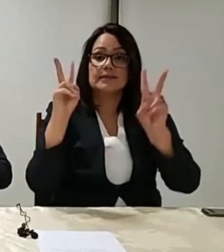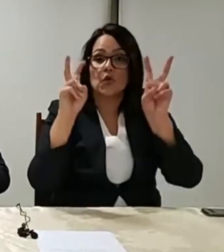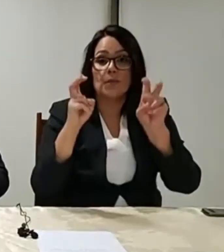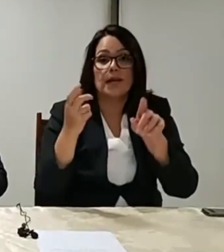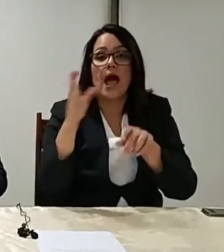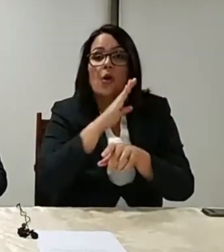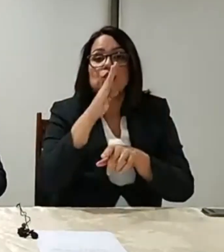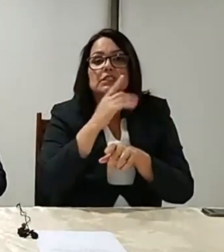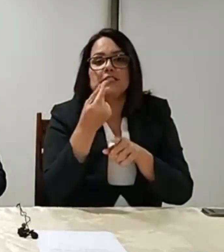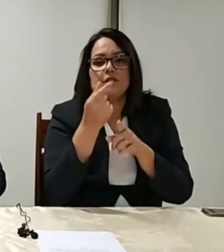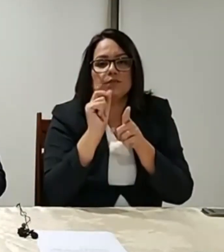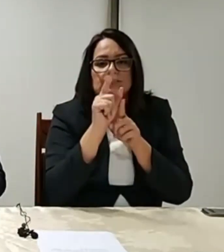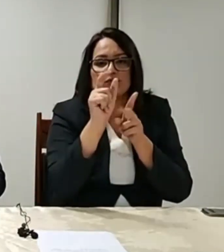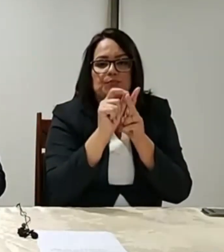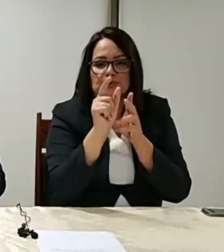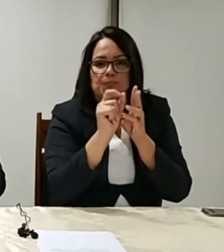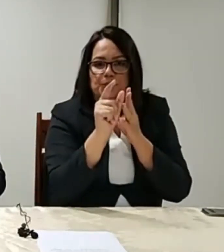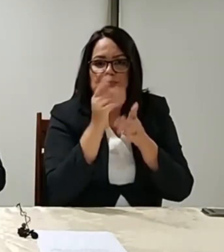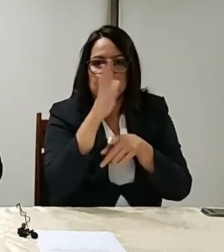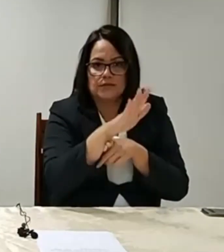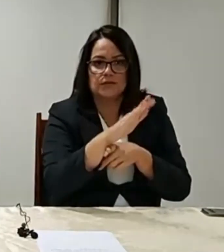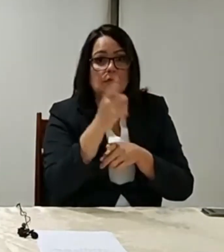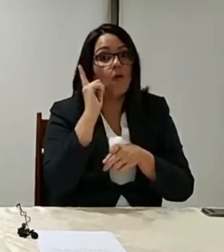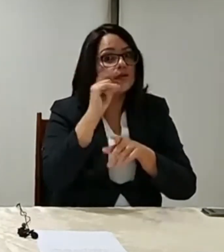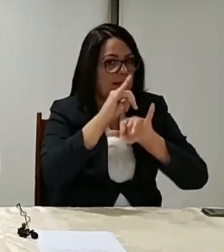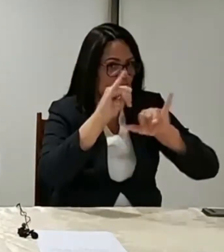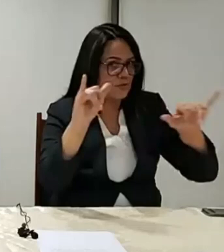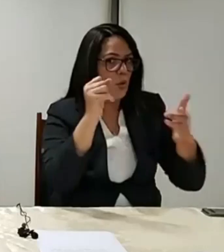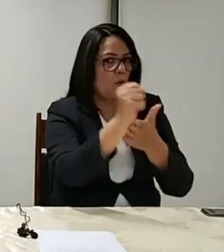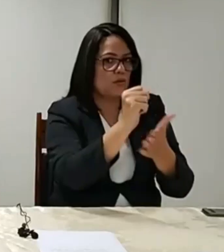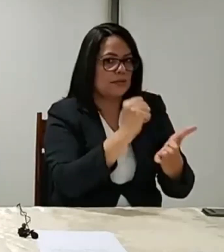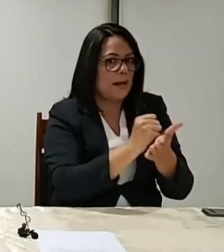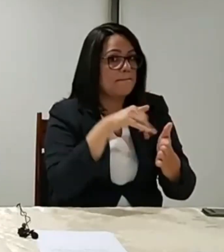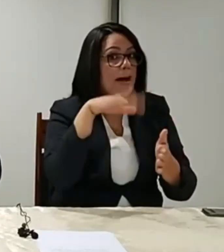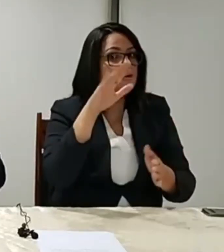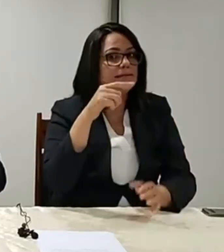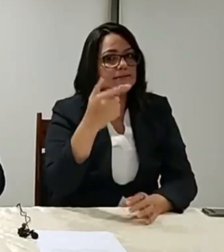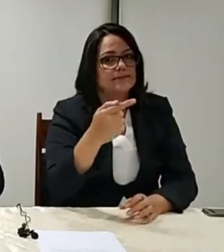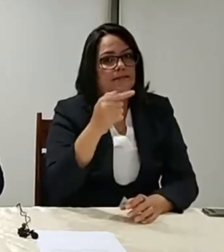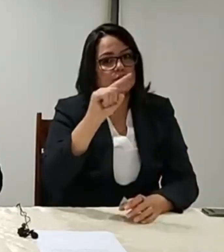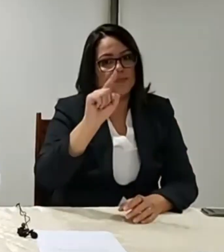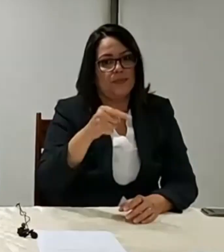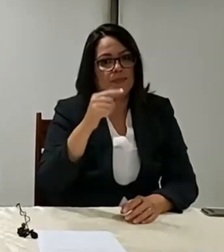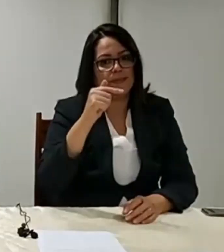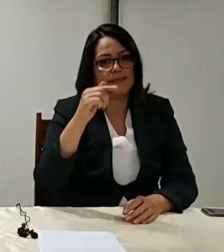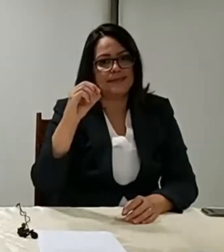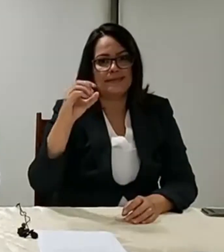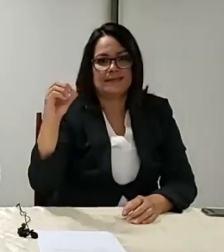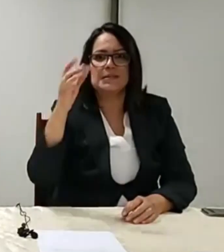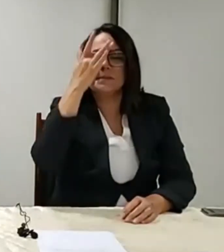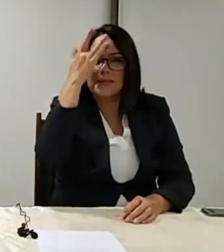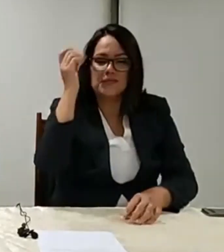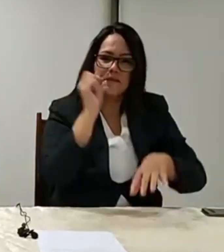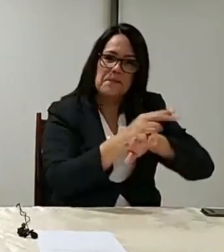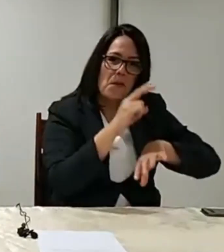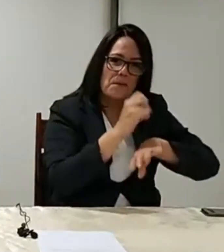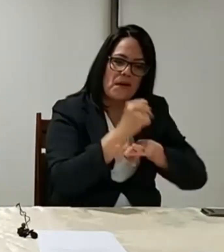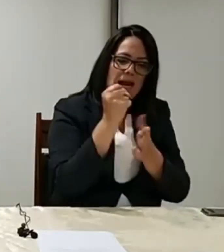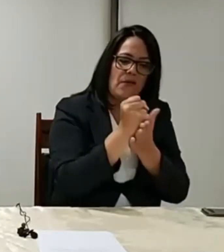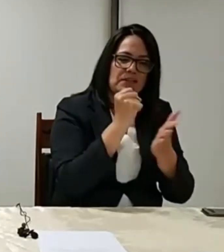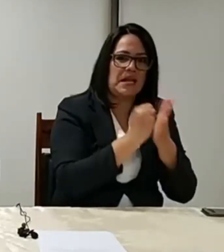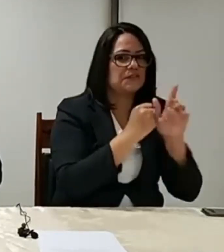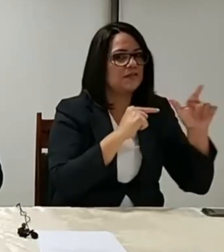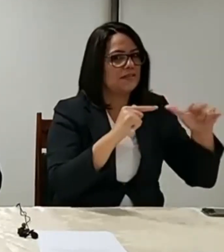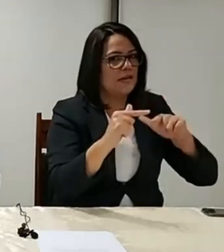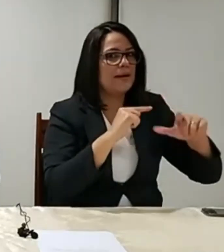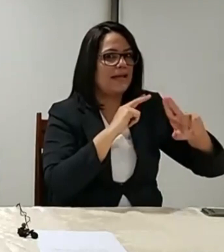ontem anunciamos a contratação de mais 7.700 pessoas, porque, como o